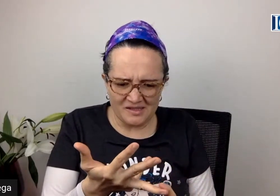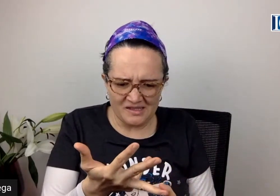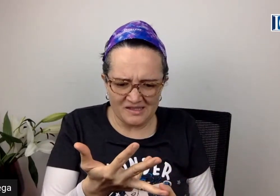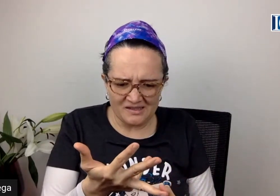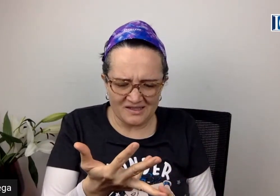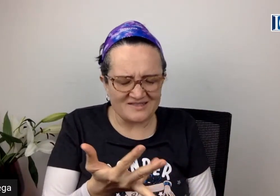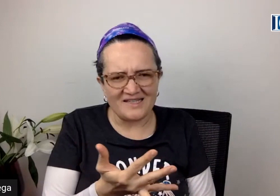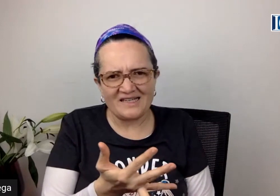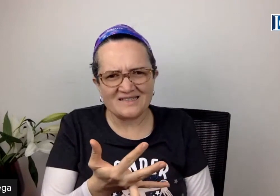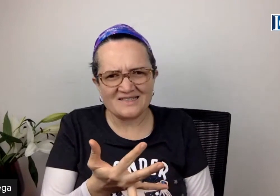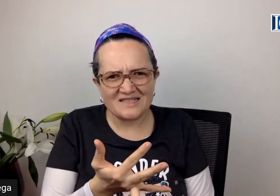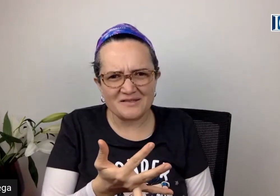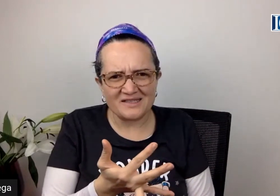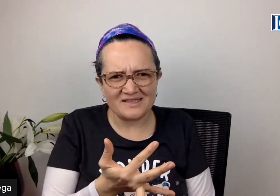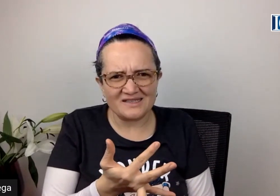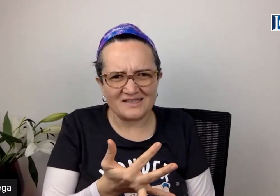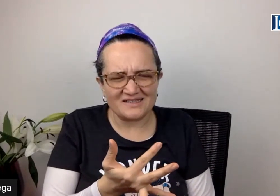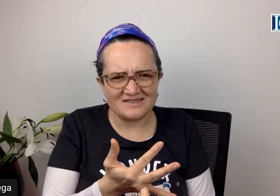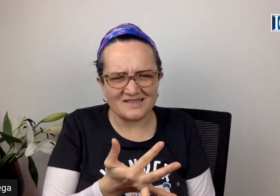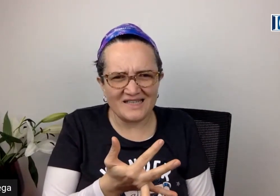mi resiliencia es ilimitada,